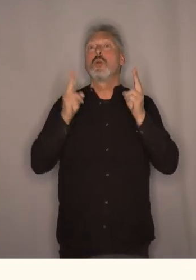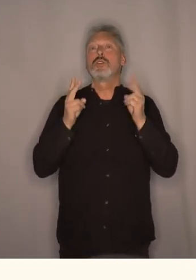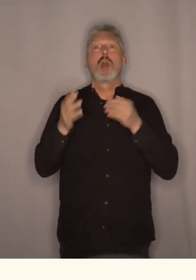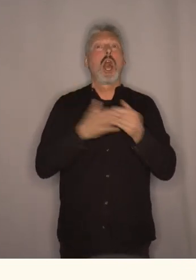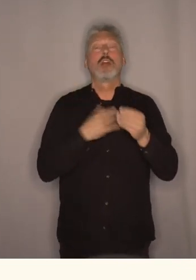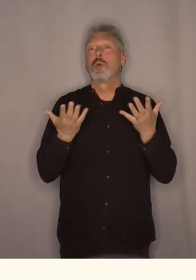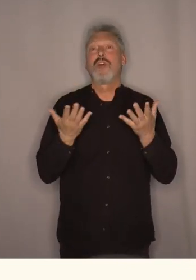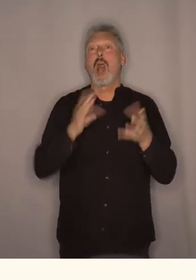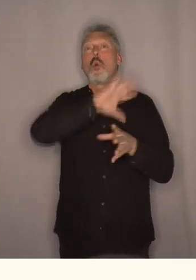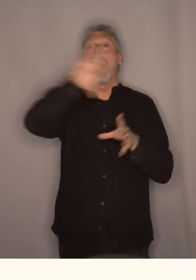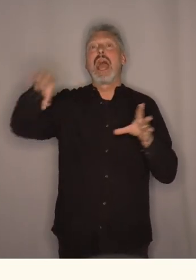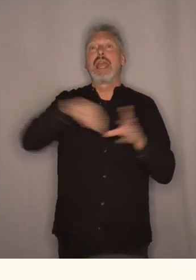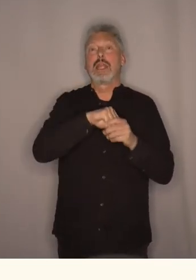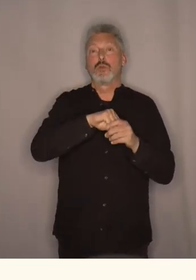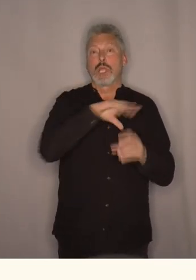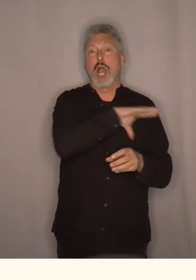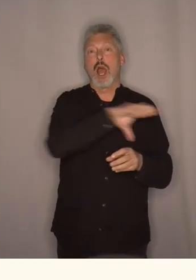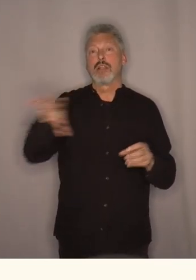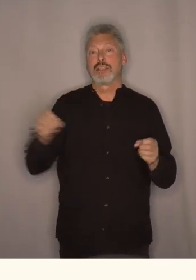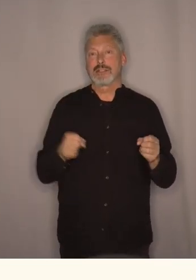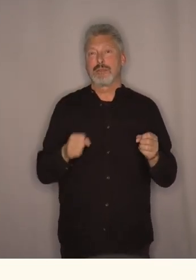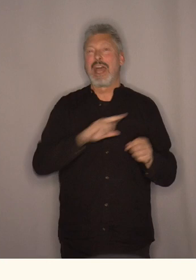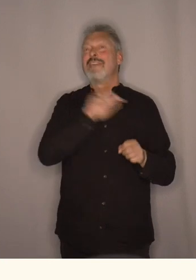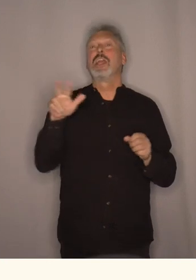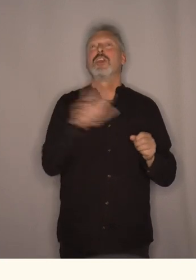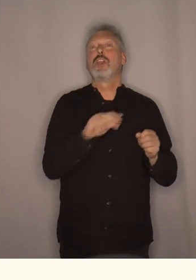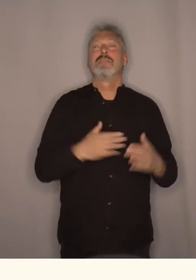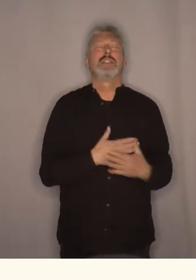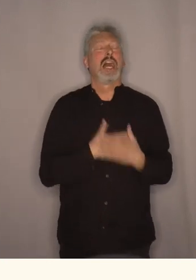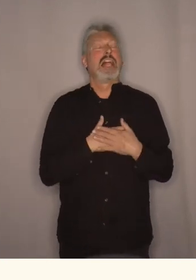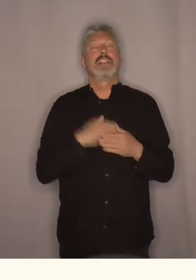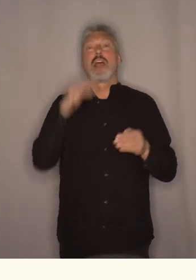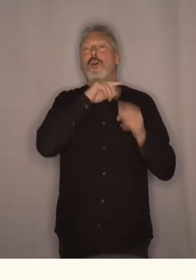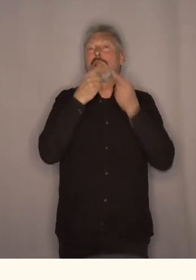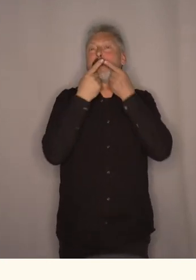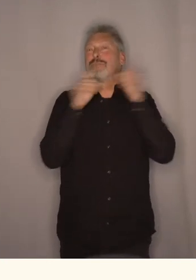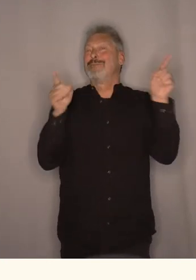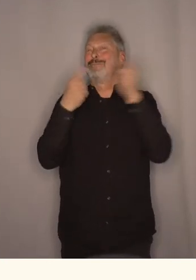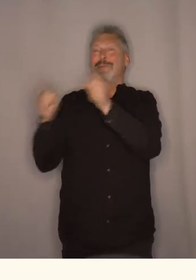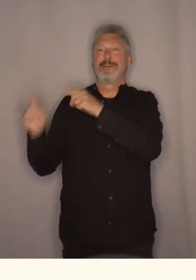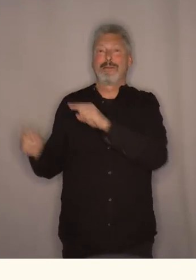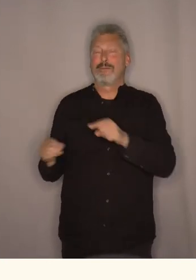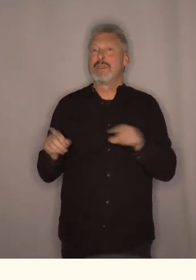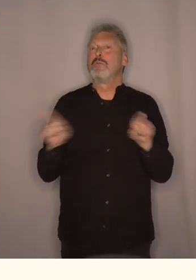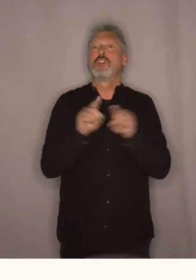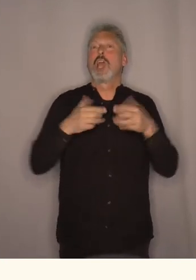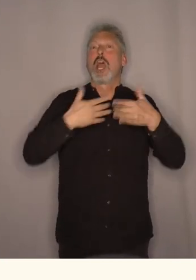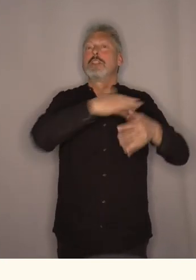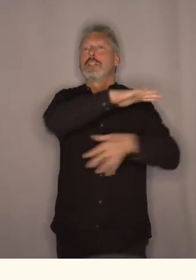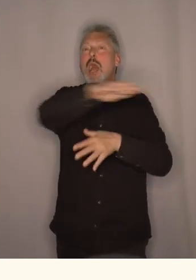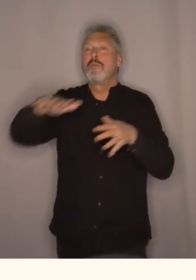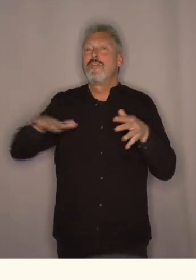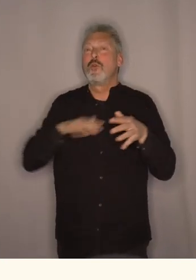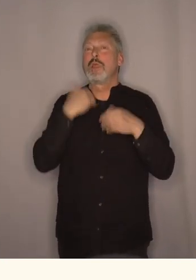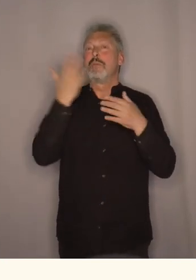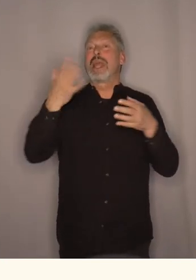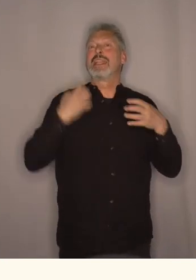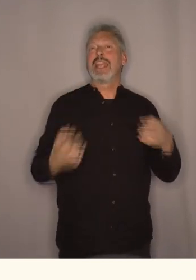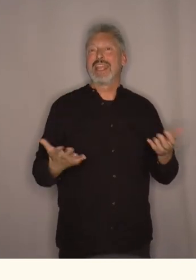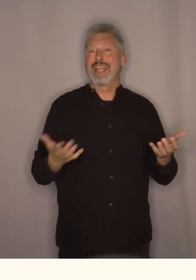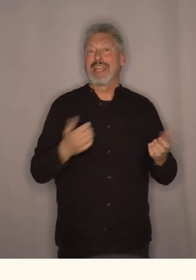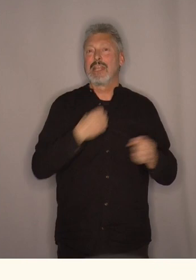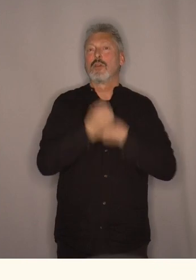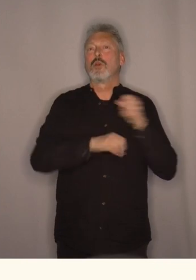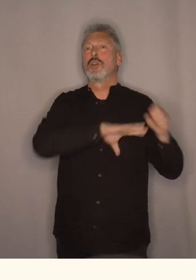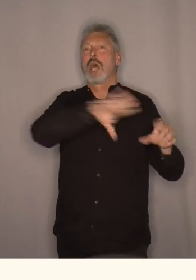om å inkludere alle vi grønne er vi elsker at folk er forskjellige det beriker samfunnet vårt det gjør oss alle sammen bedre